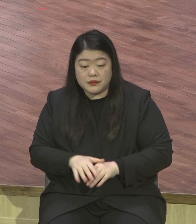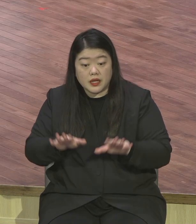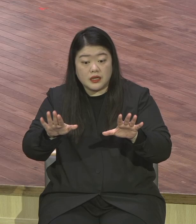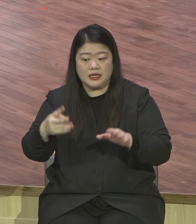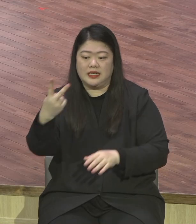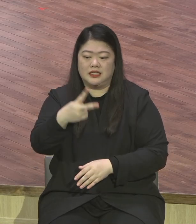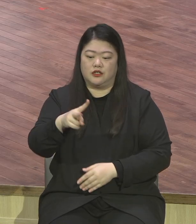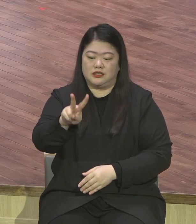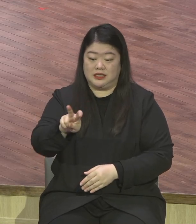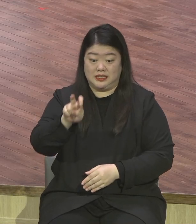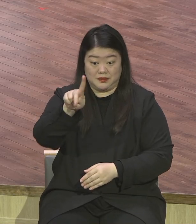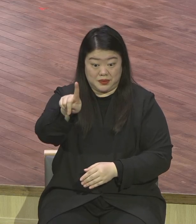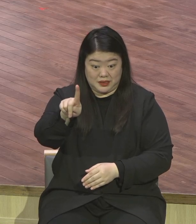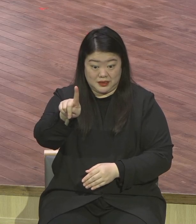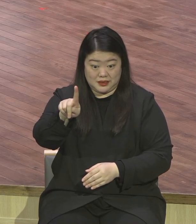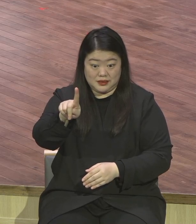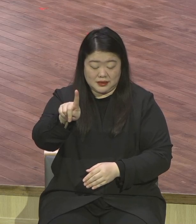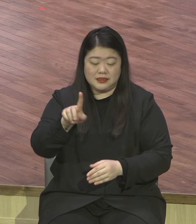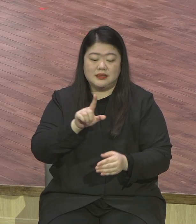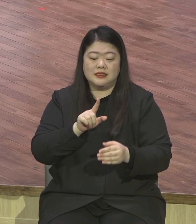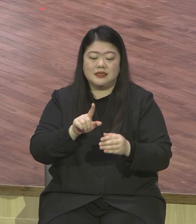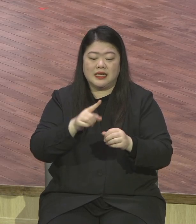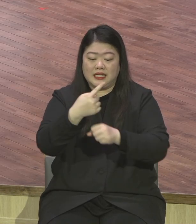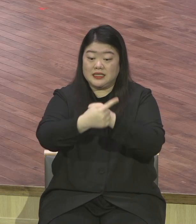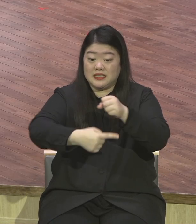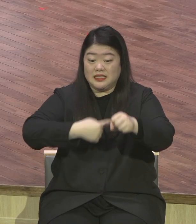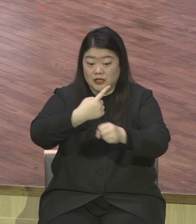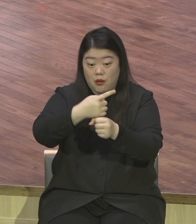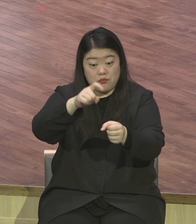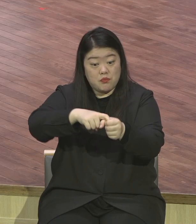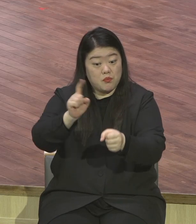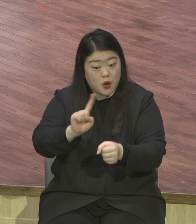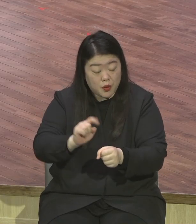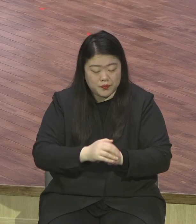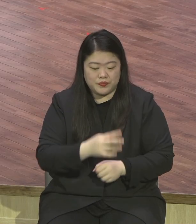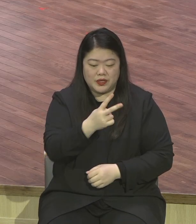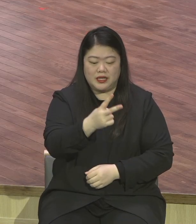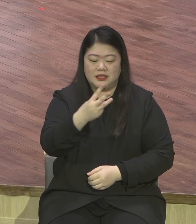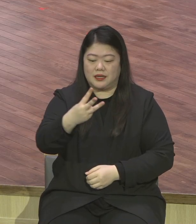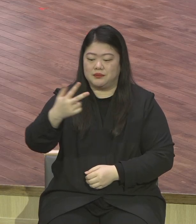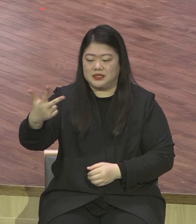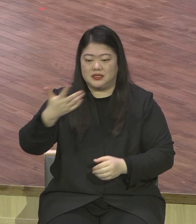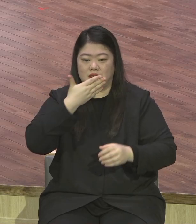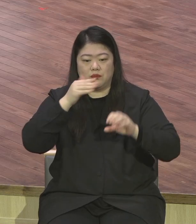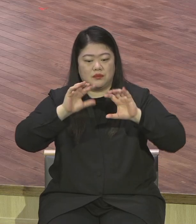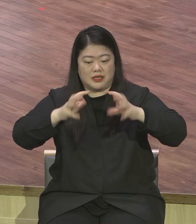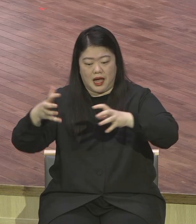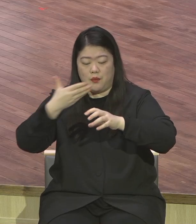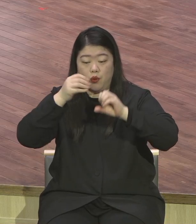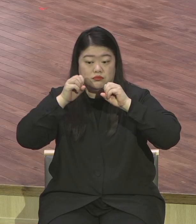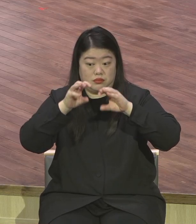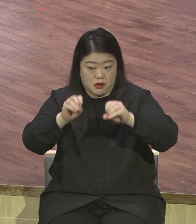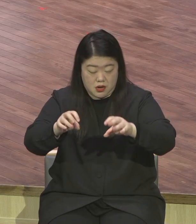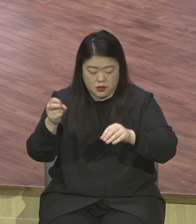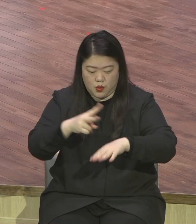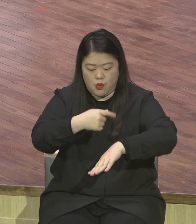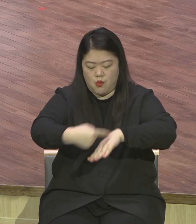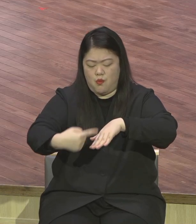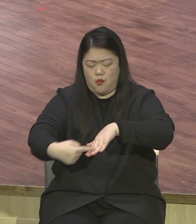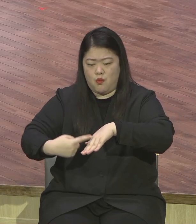말씀의 방향이 2, 3, 7, 5천 종족 살리는 것에 맞추어져 있어요. 그리고 그 핵심 방법이